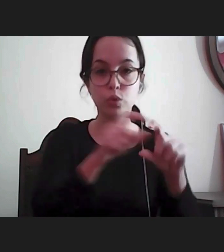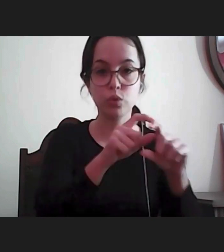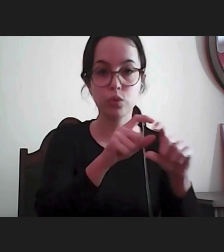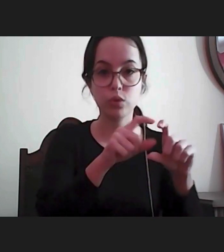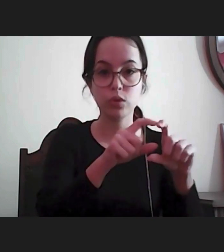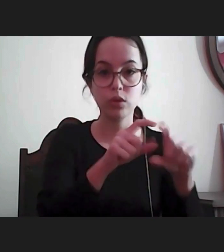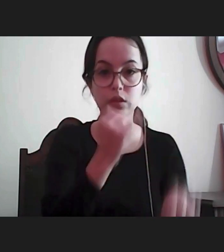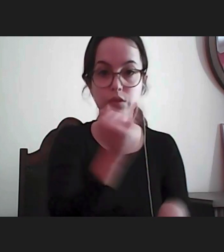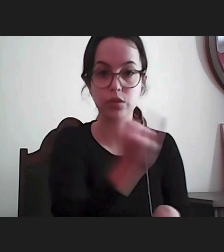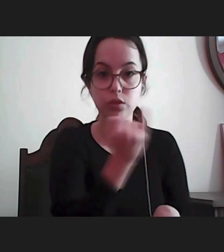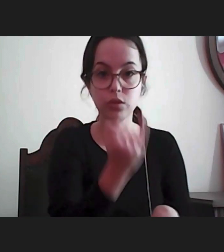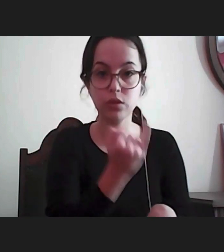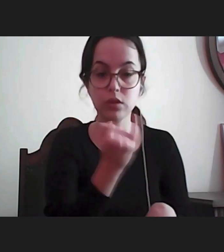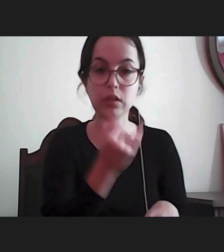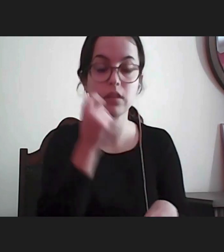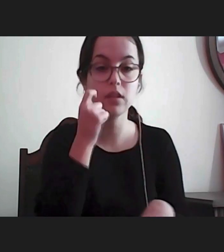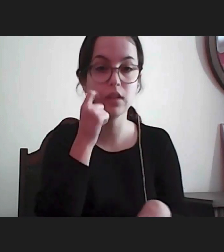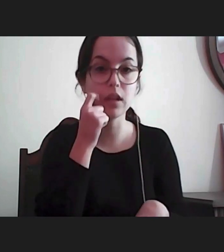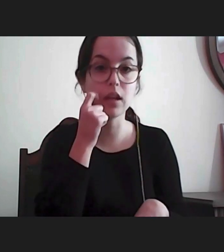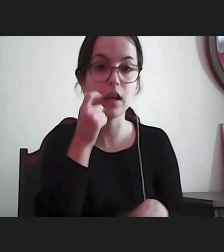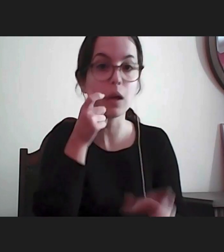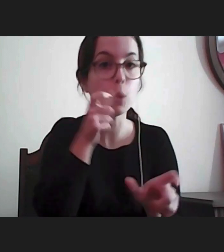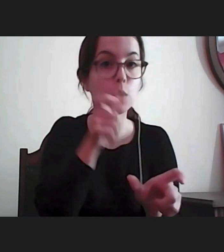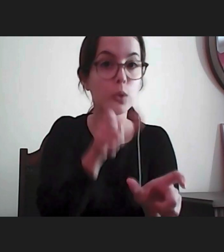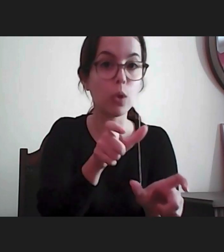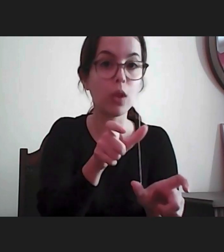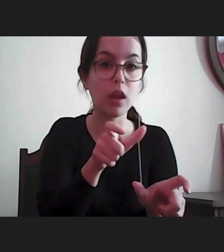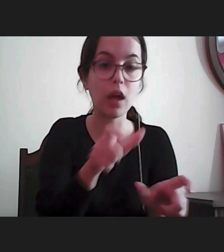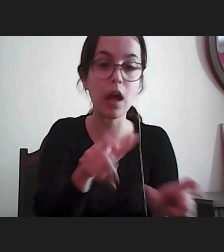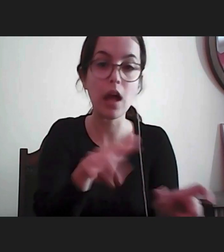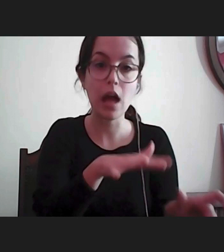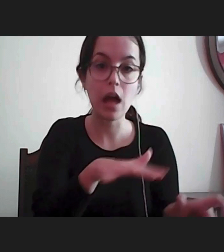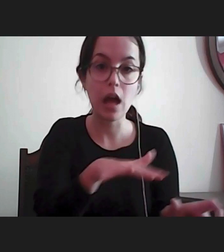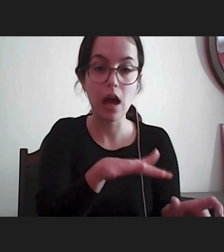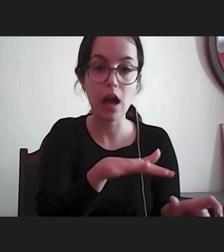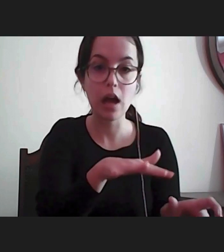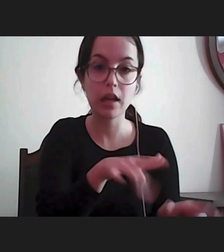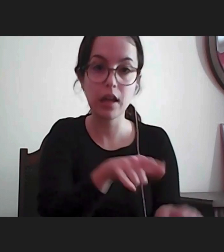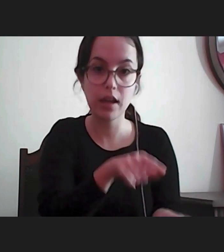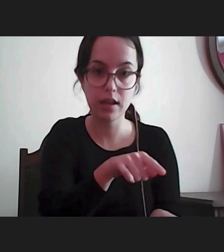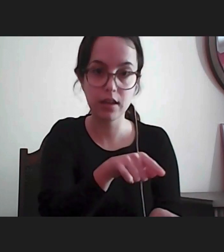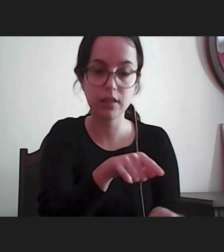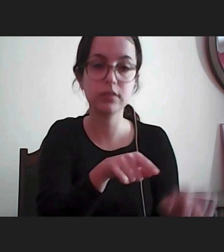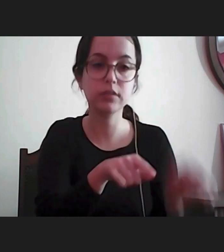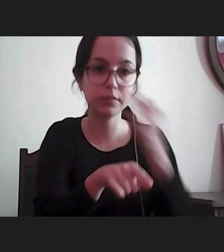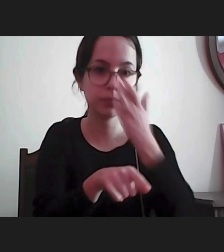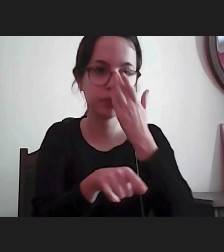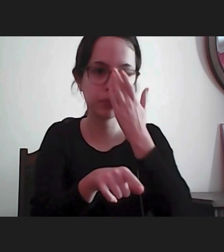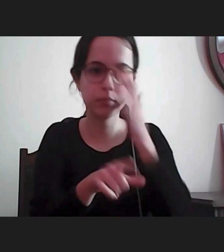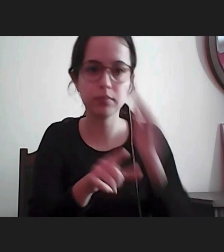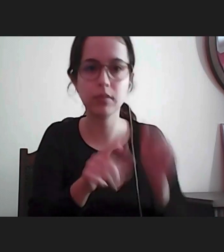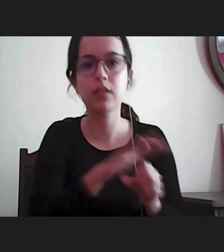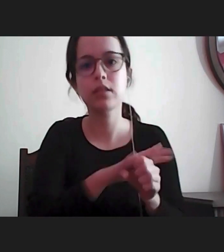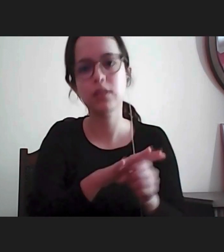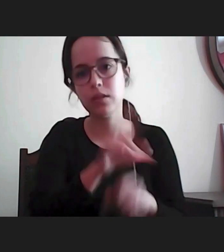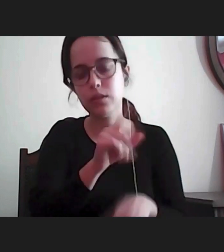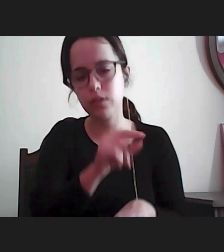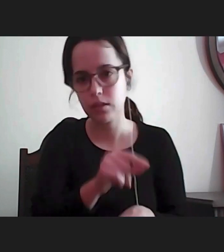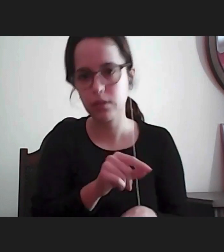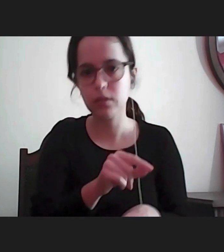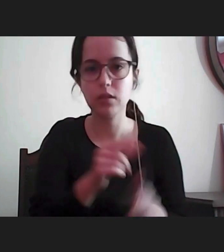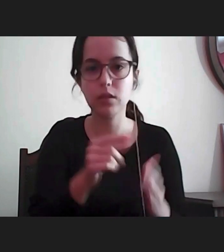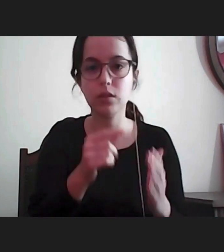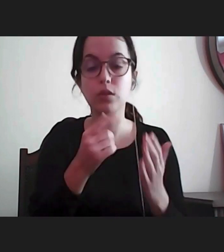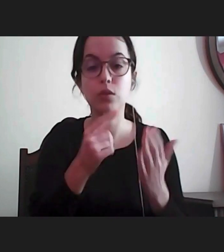cabia a quem cabe o controle deste tipo de situações é uma situação também que releva do artigo